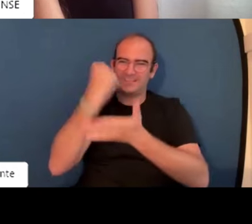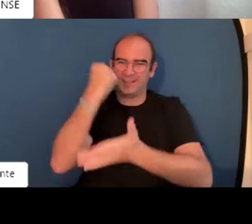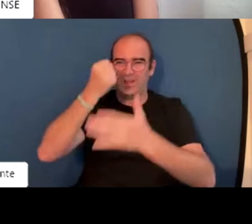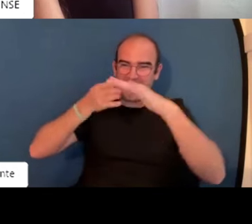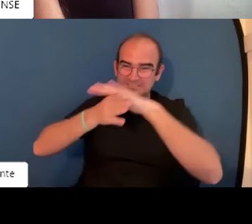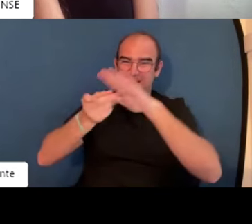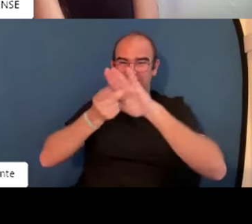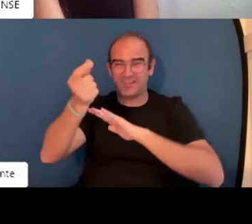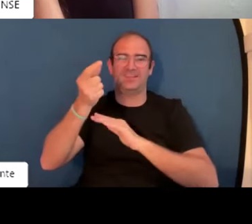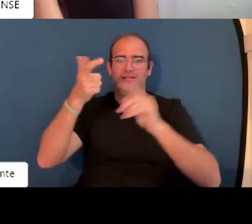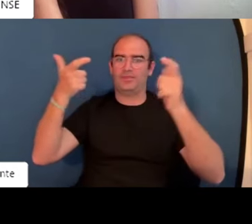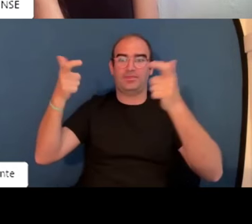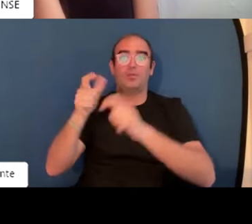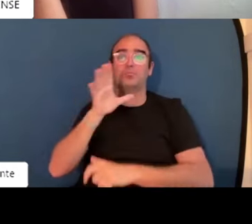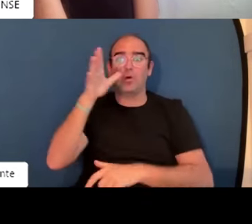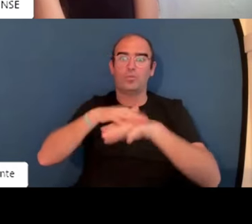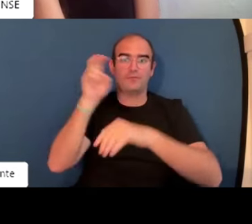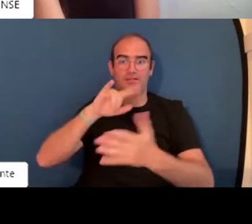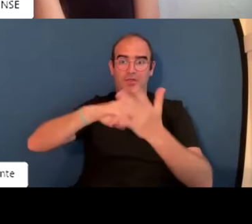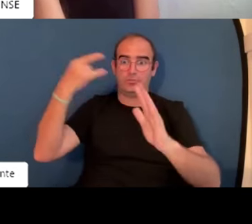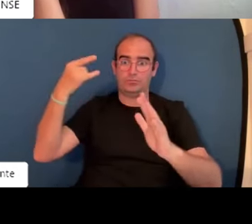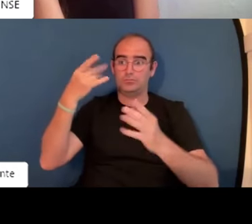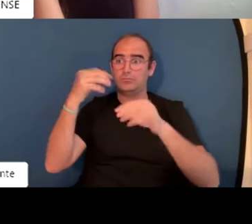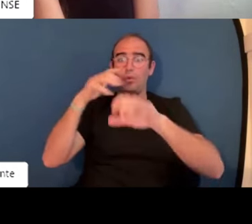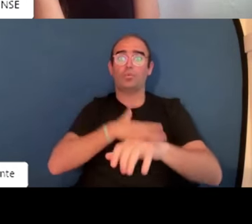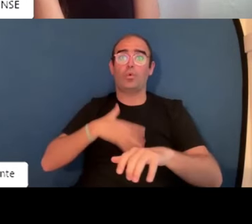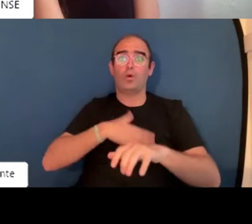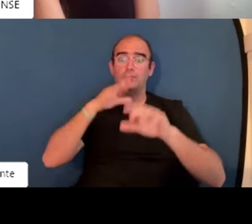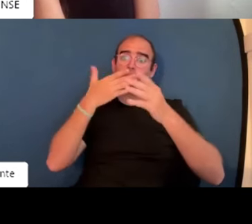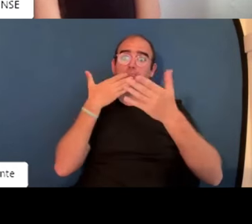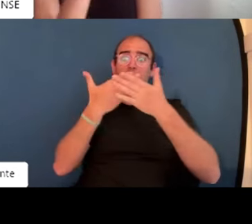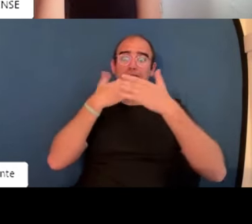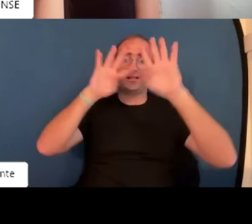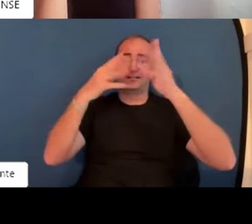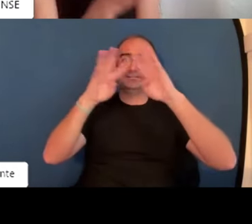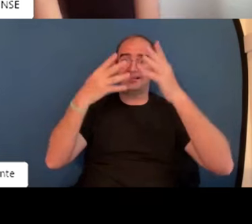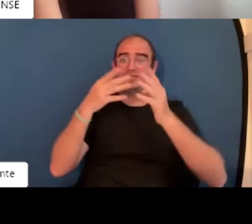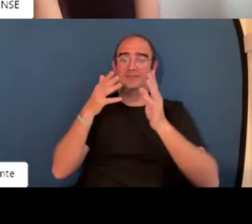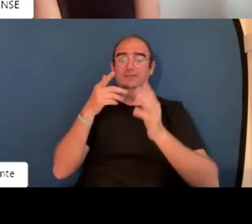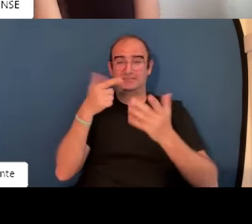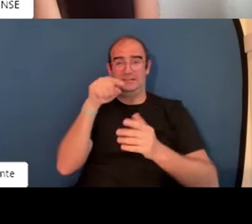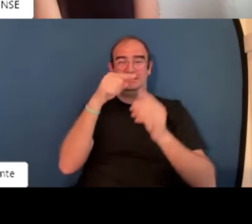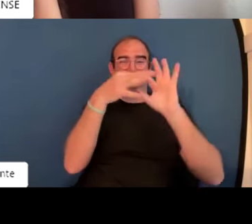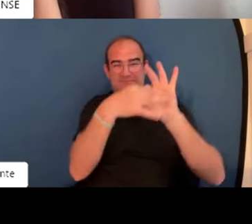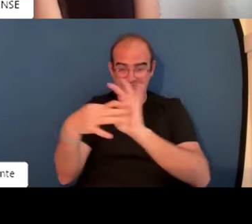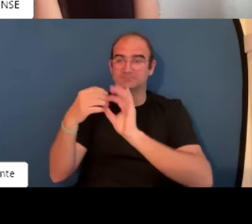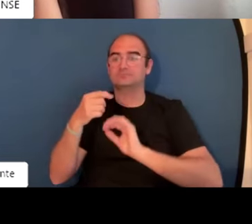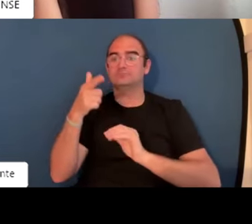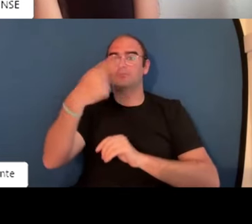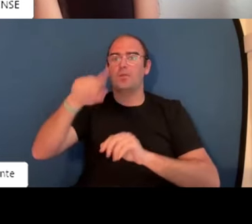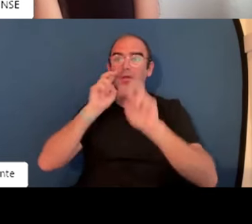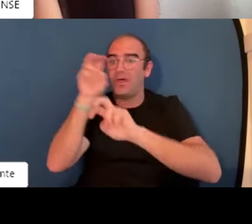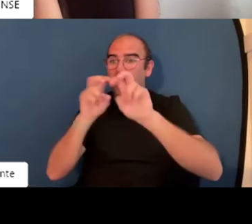busoneador, personas responsables del registro, que todo esto ahora mismo se hacía todo a través de internet,